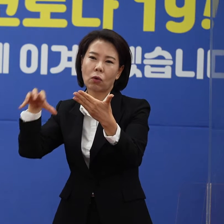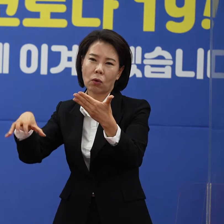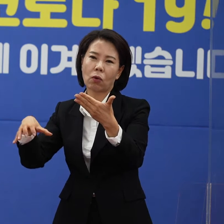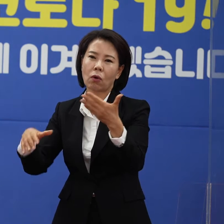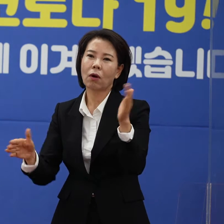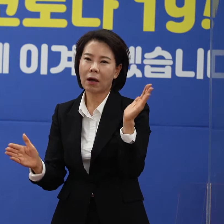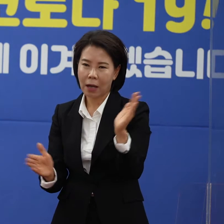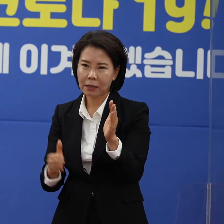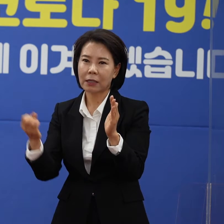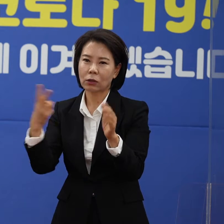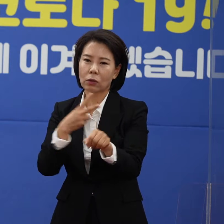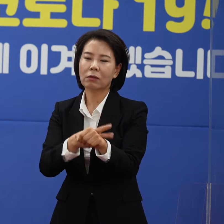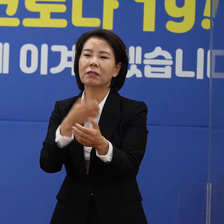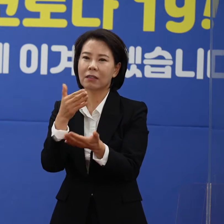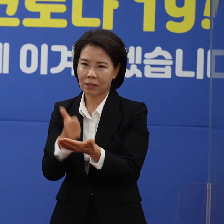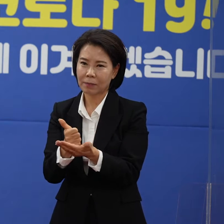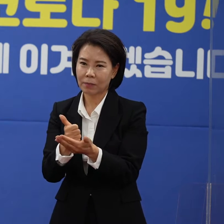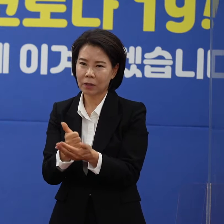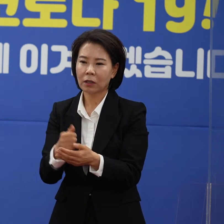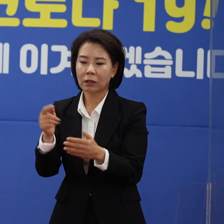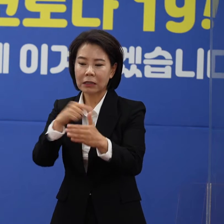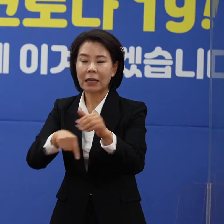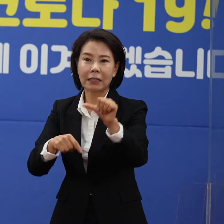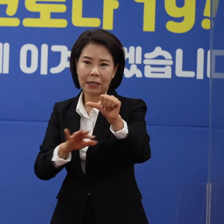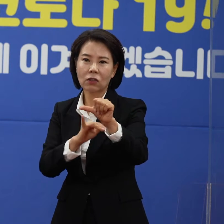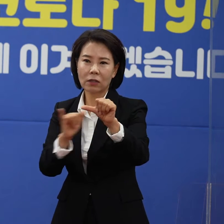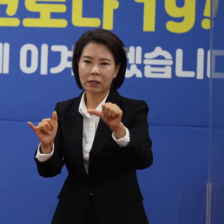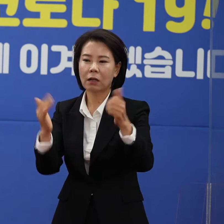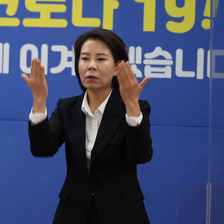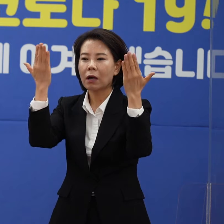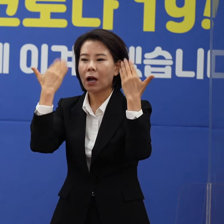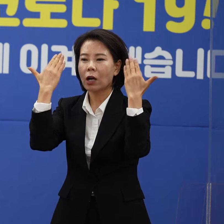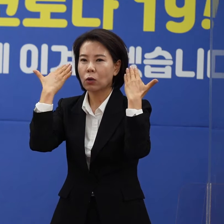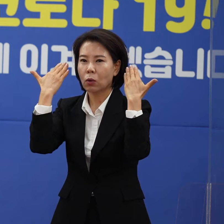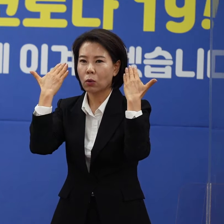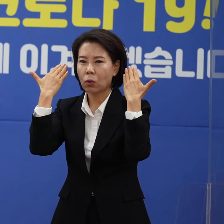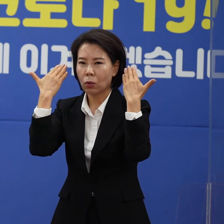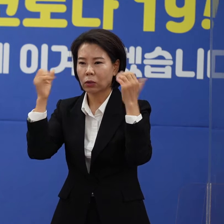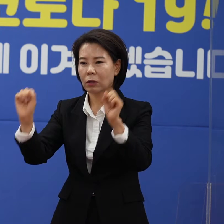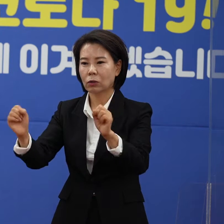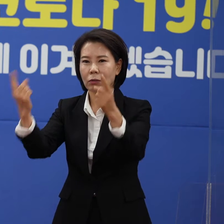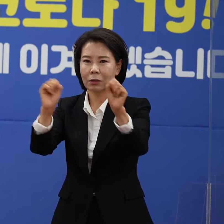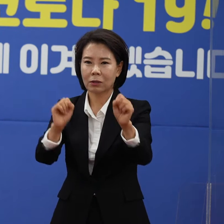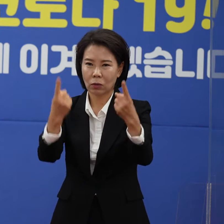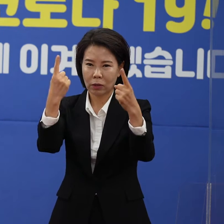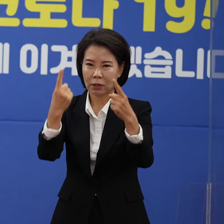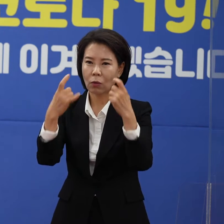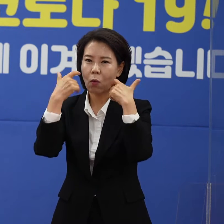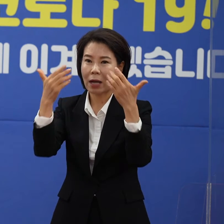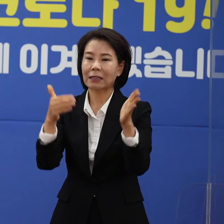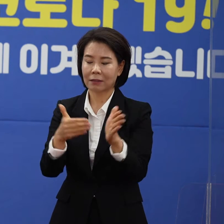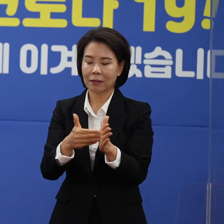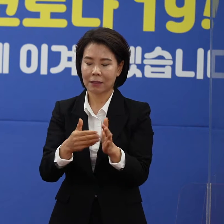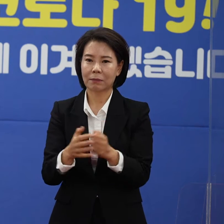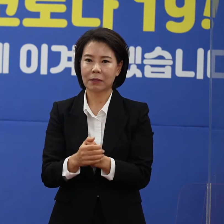또는 교직원이며 이 중 5명은 학교 내 동선이 있는 것으로 확인되었습니다.